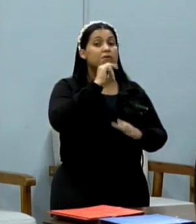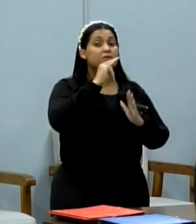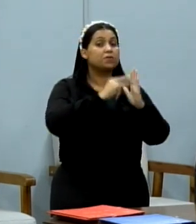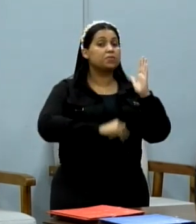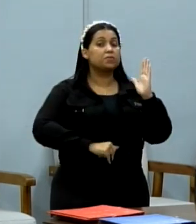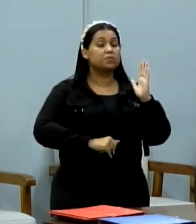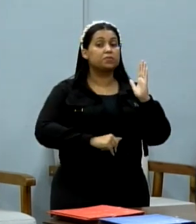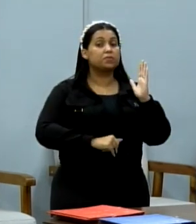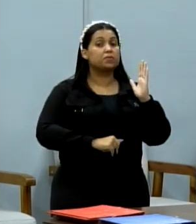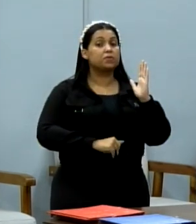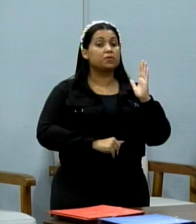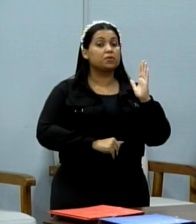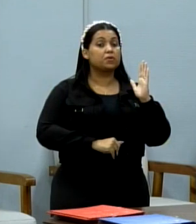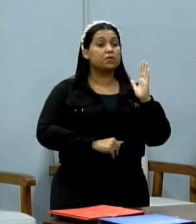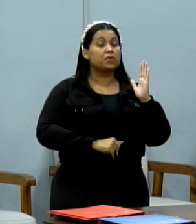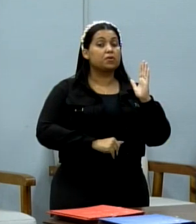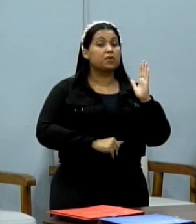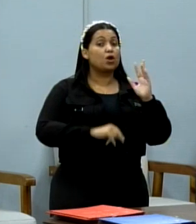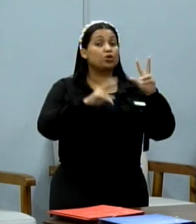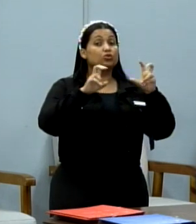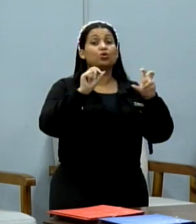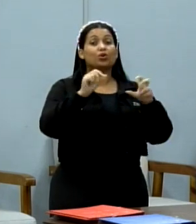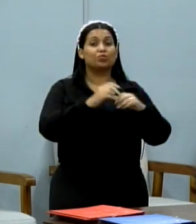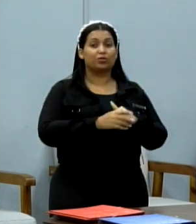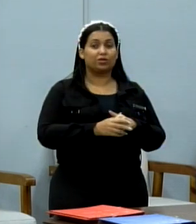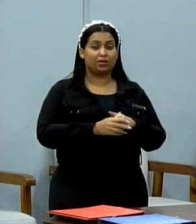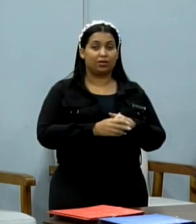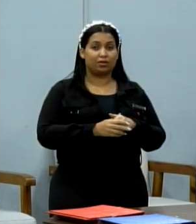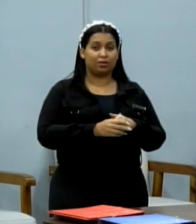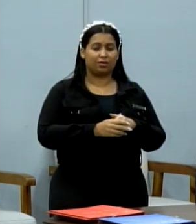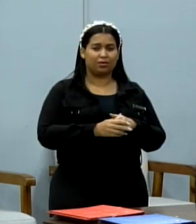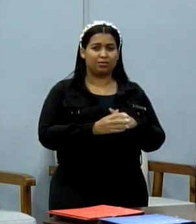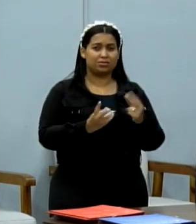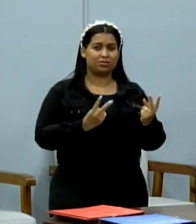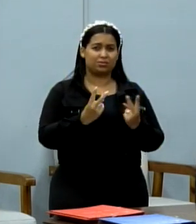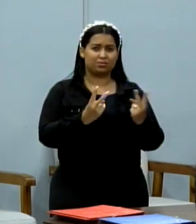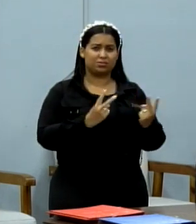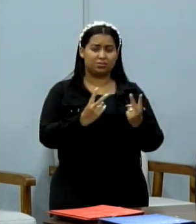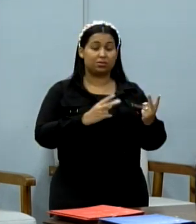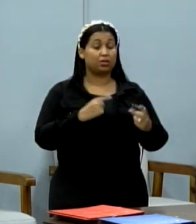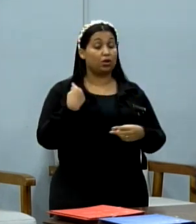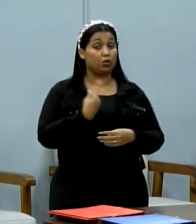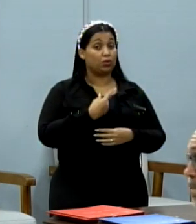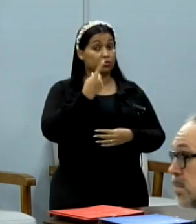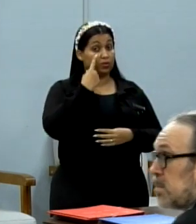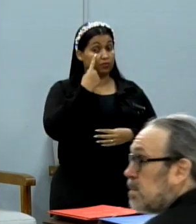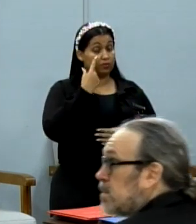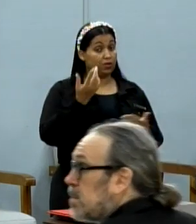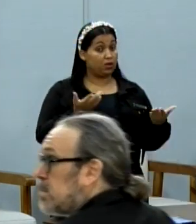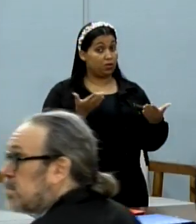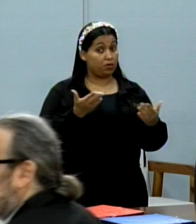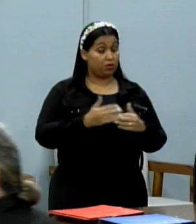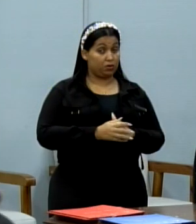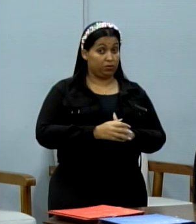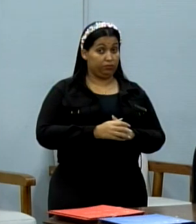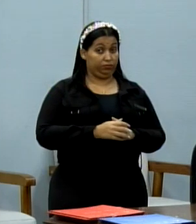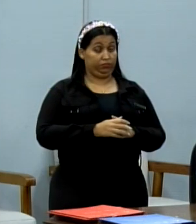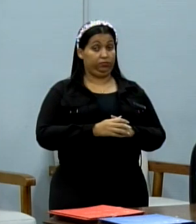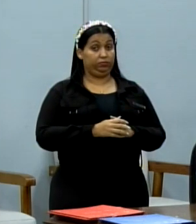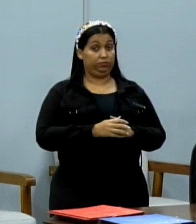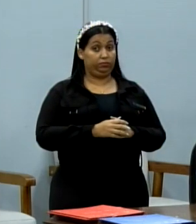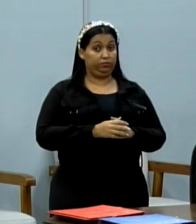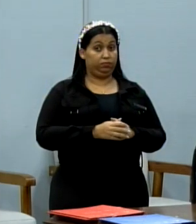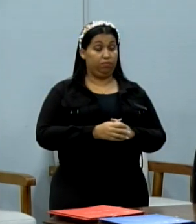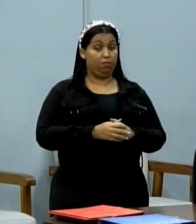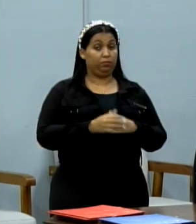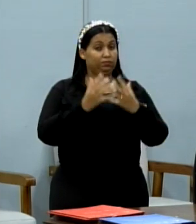Secretaria de Serviços Gerais sobre a questão das estradas. Nós temos observado agora com a época de